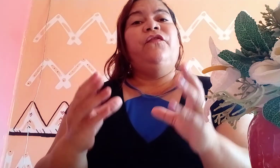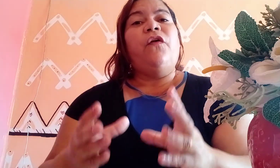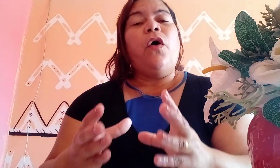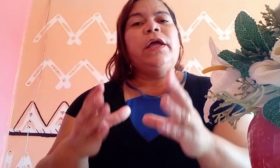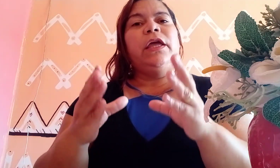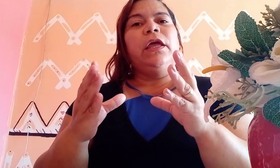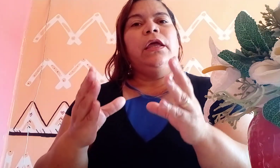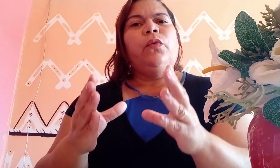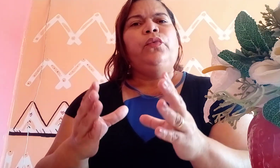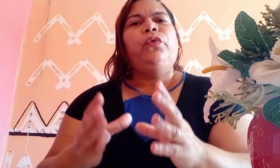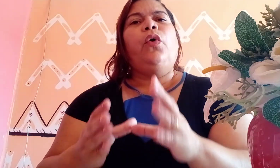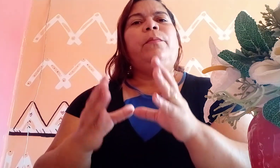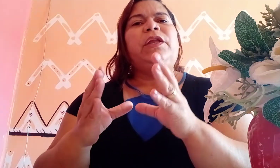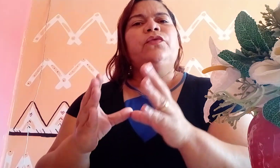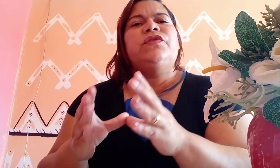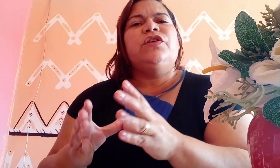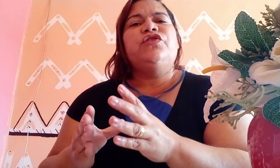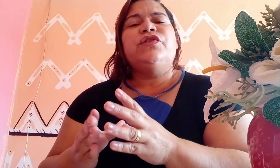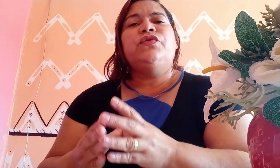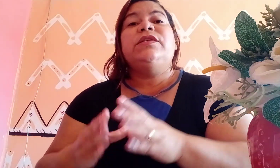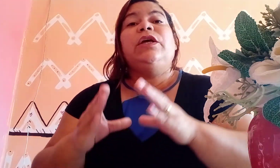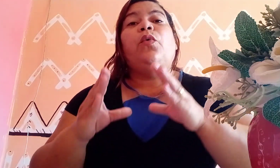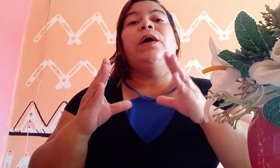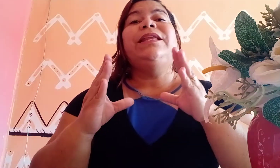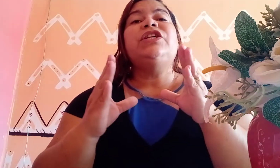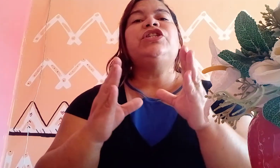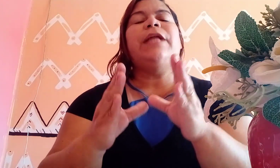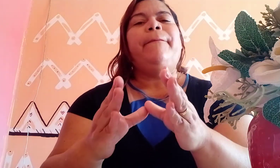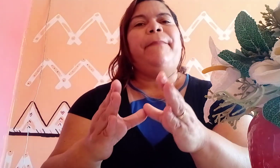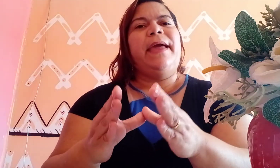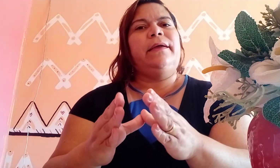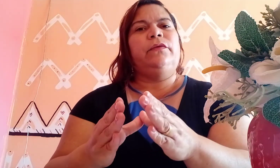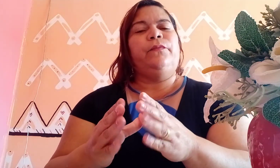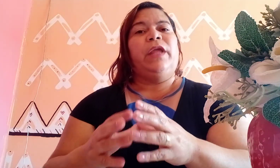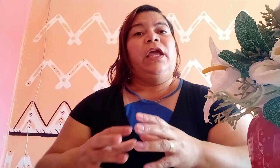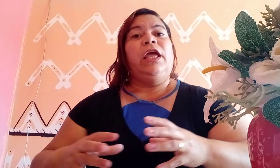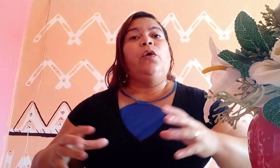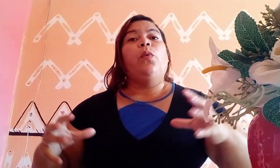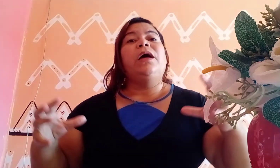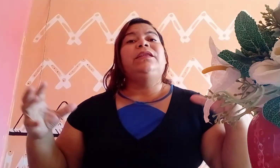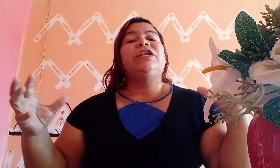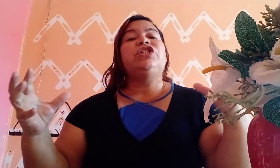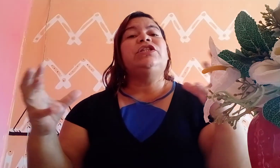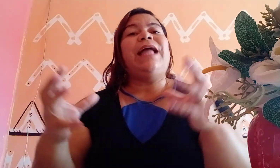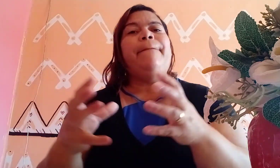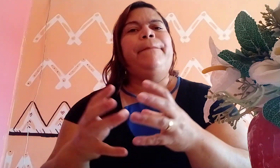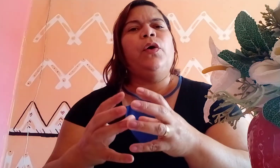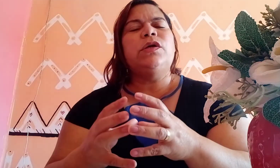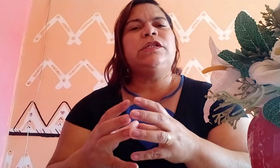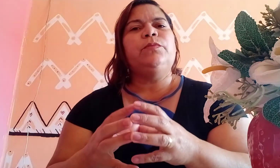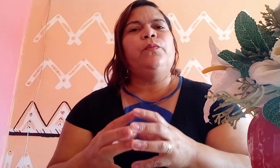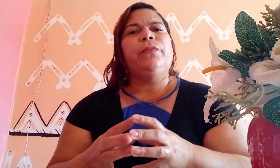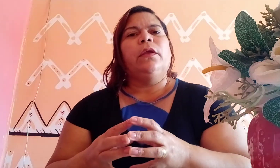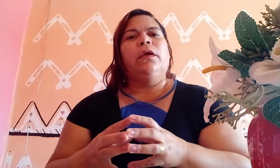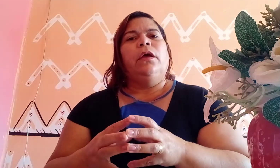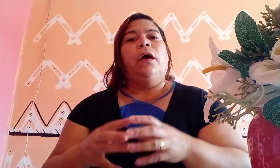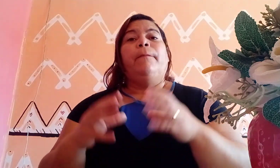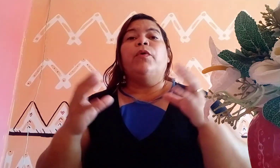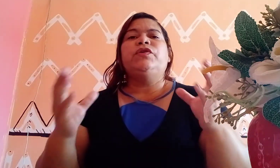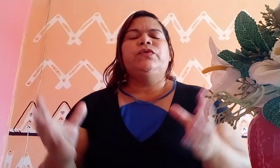Invoque o nome do Senhor Jesus enquanto Ele está perto, enquanto Ele está próximo, pois